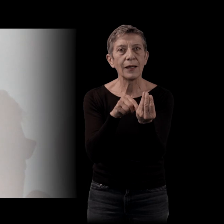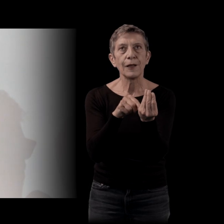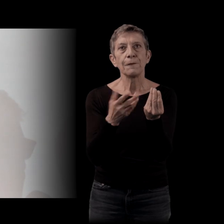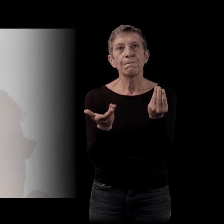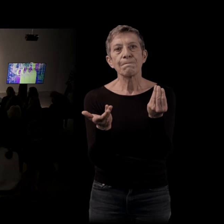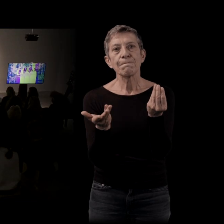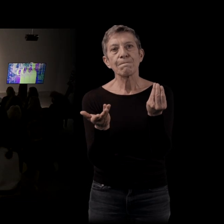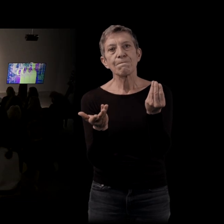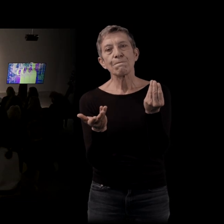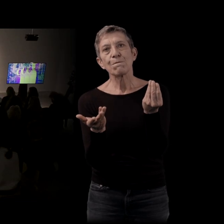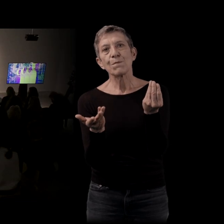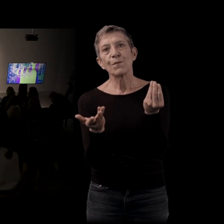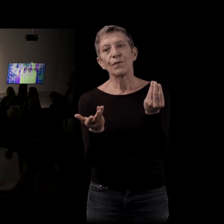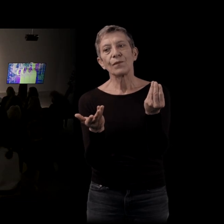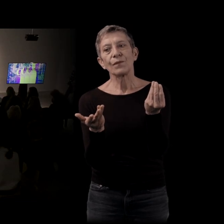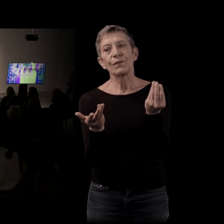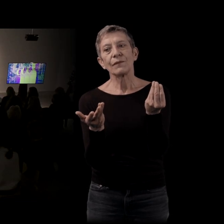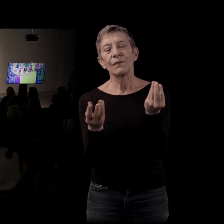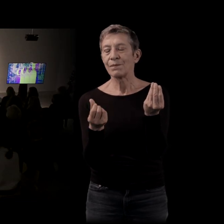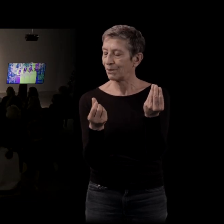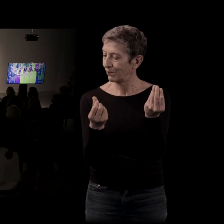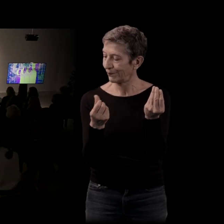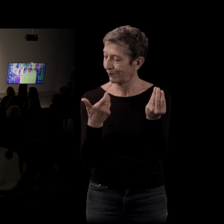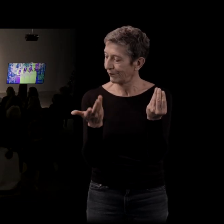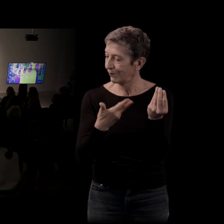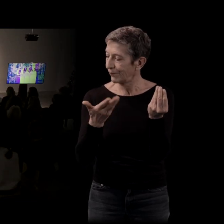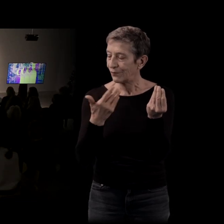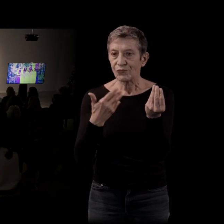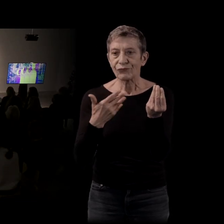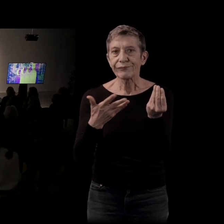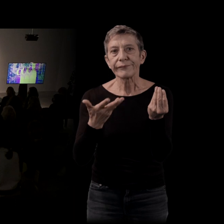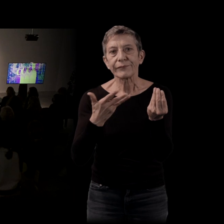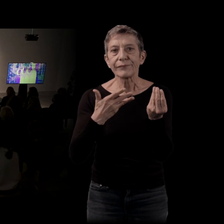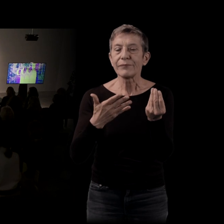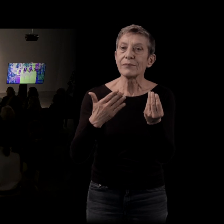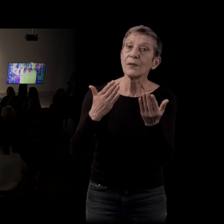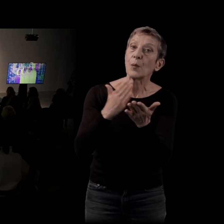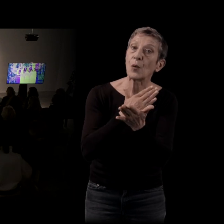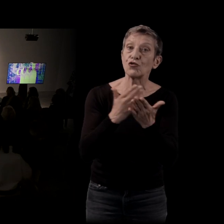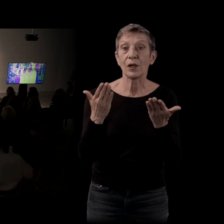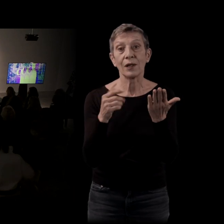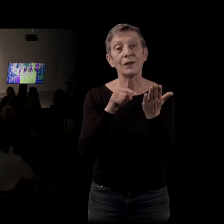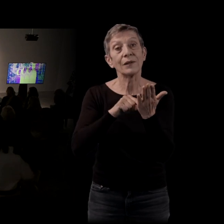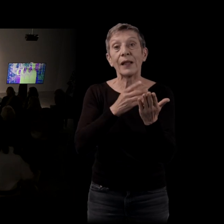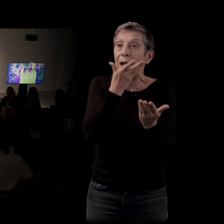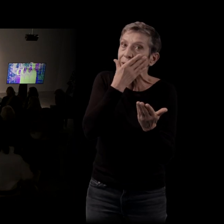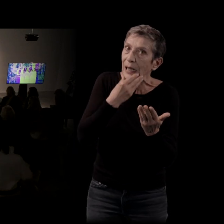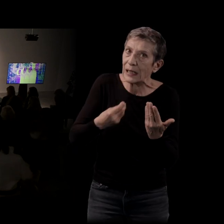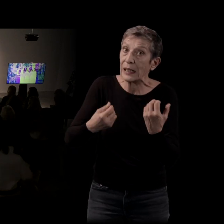je mens, une partie du projet esthétique et politique, c'est de montrer la grandeur et la